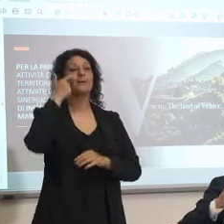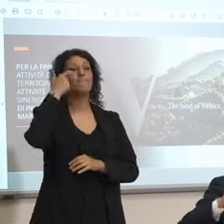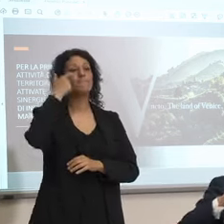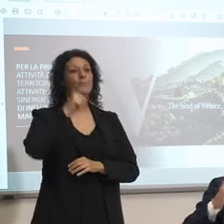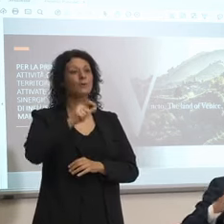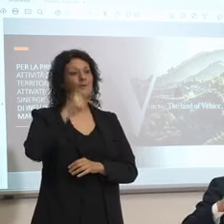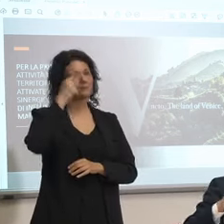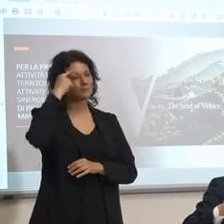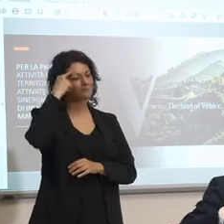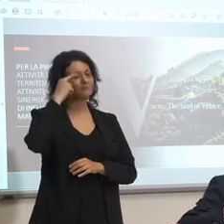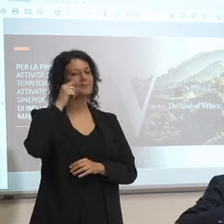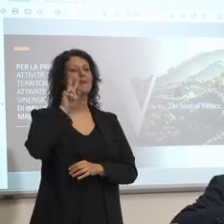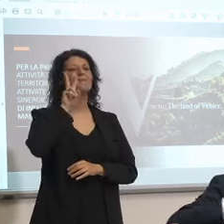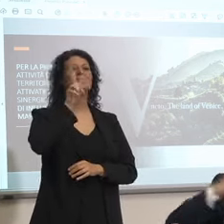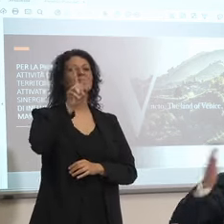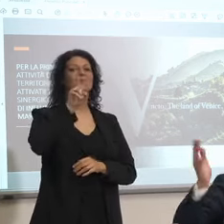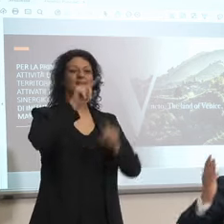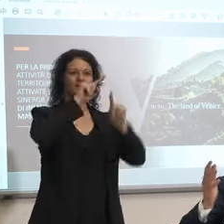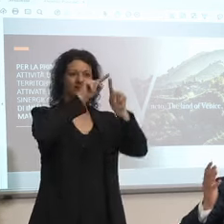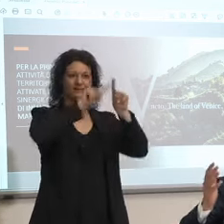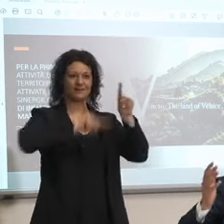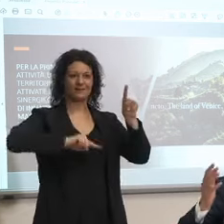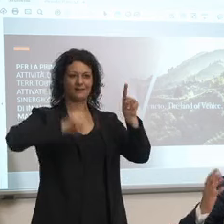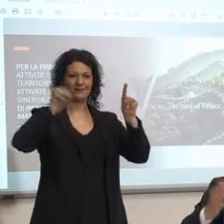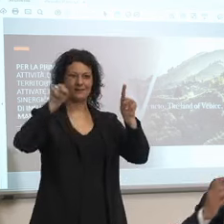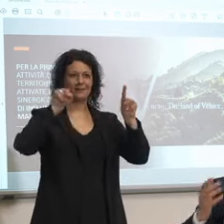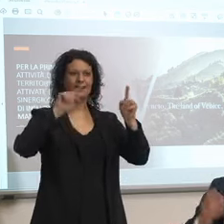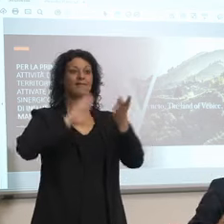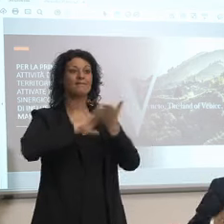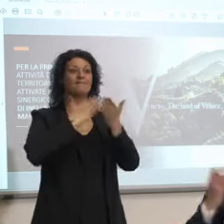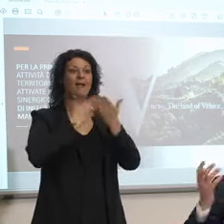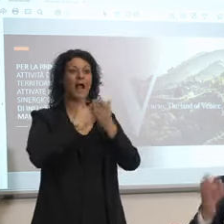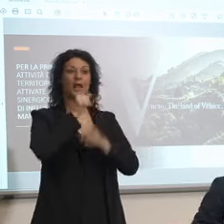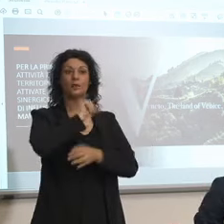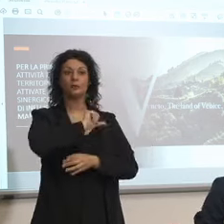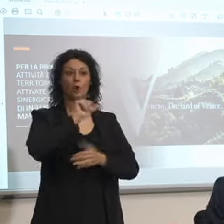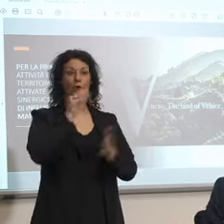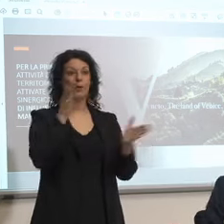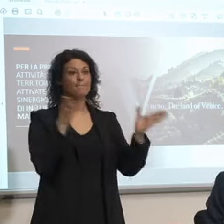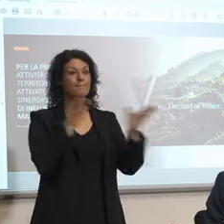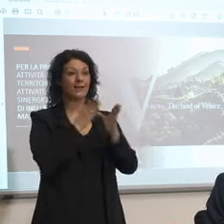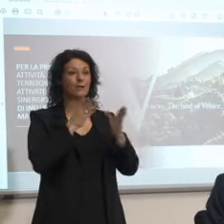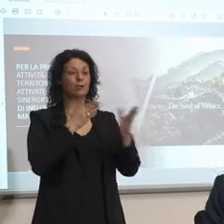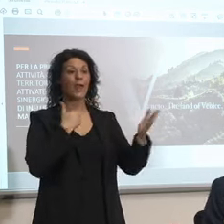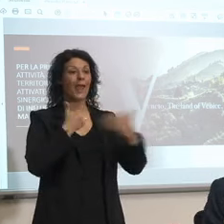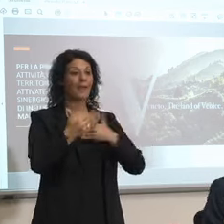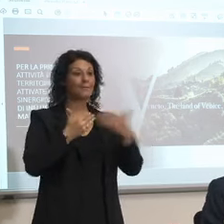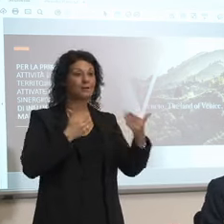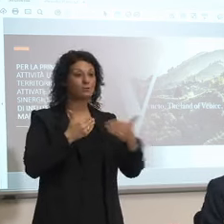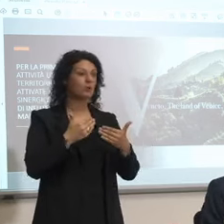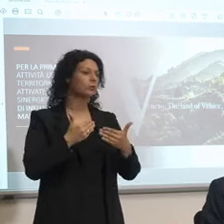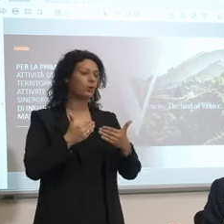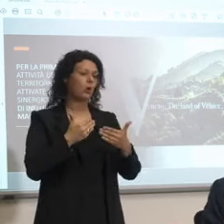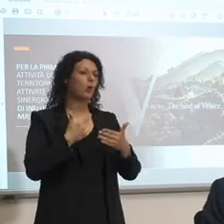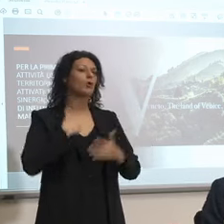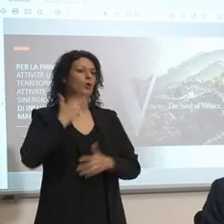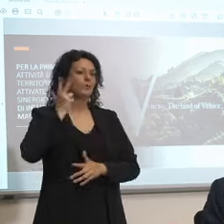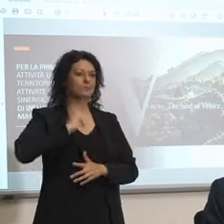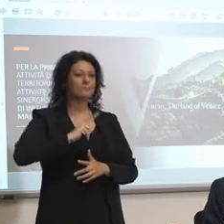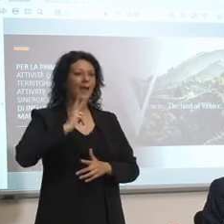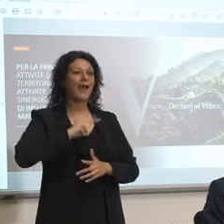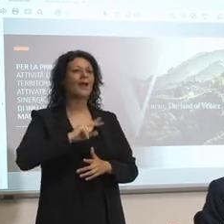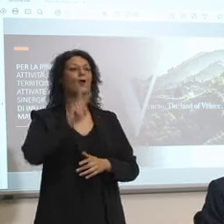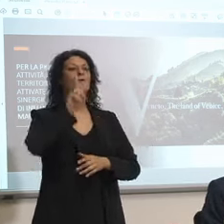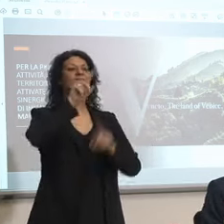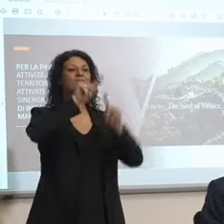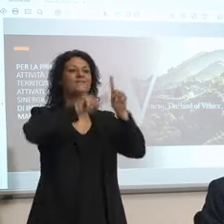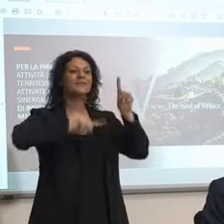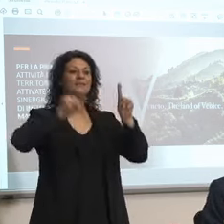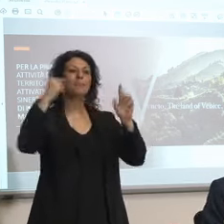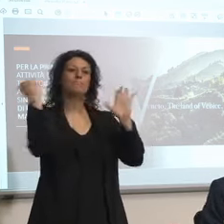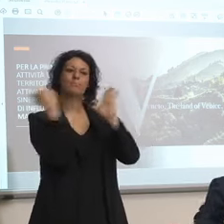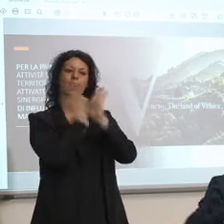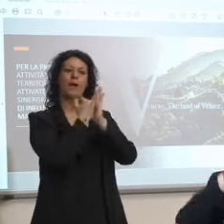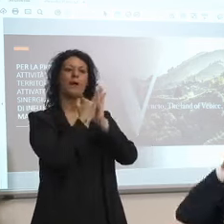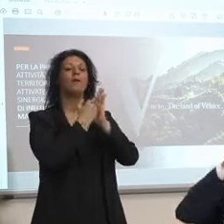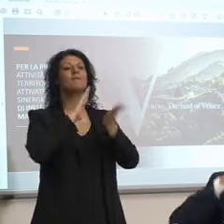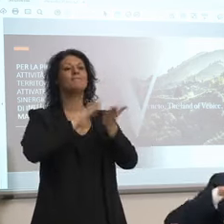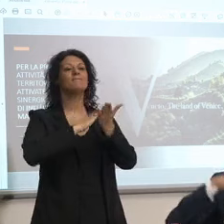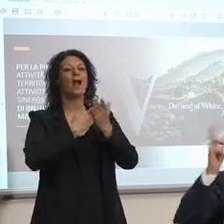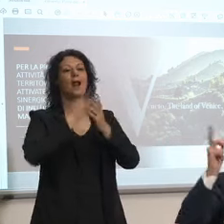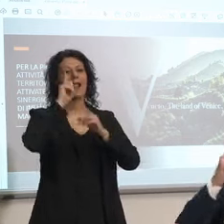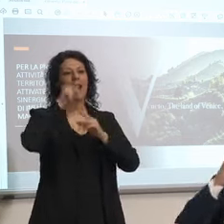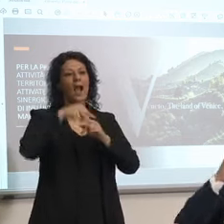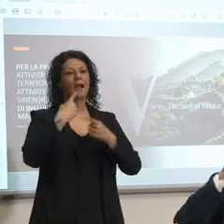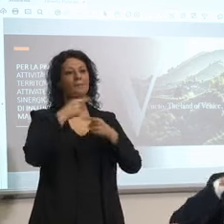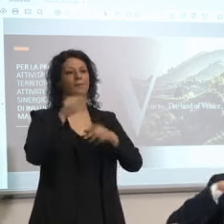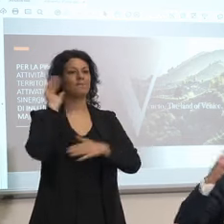cosa della V di Veneto varrà per il futuro io spero che qualcuno domani non la cambi perché secondo me può essere un'idea vincente